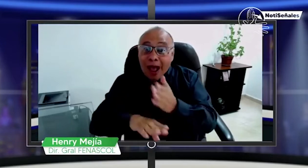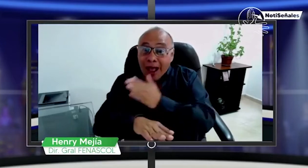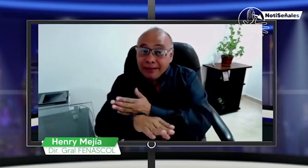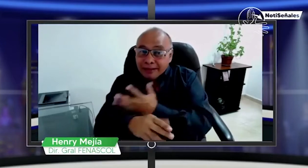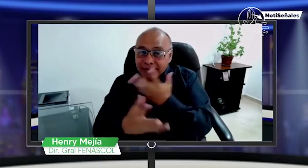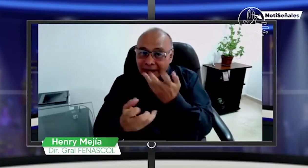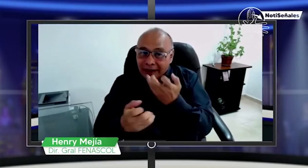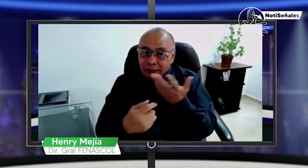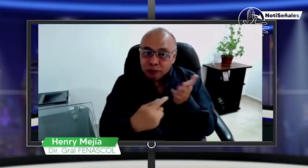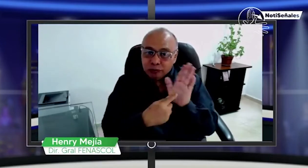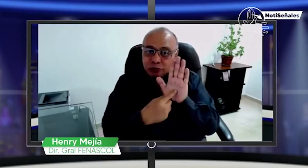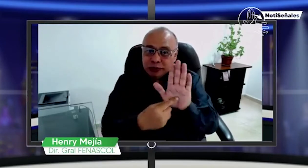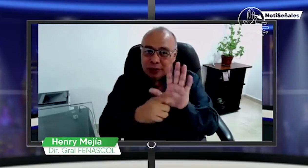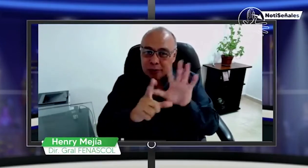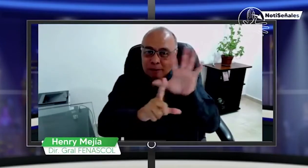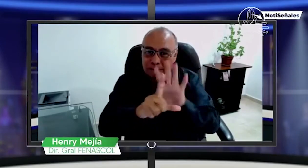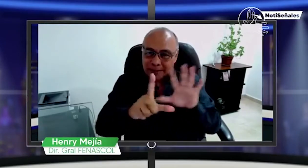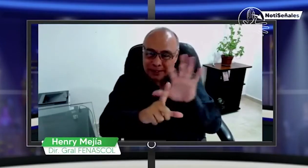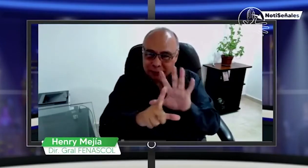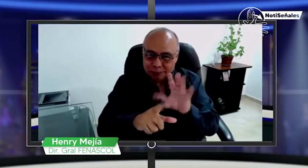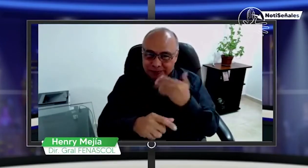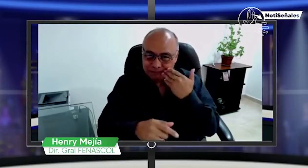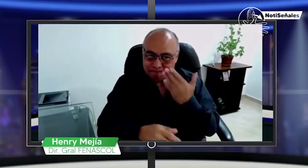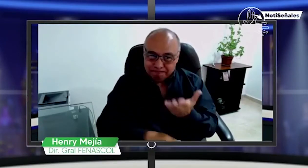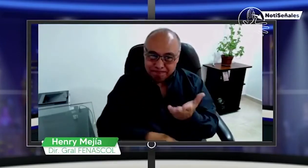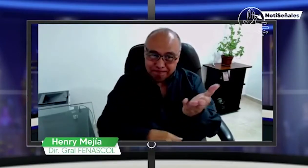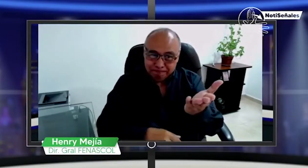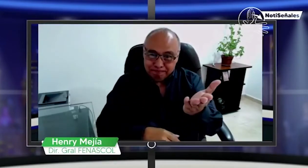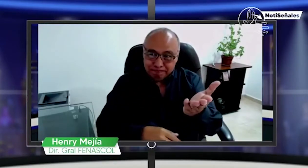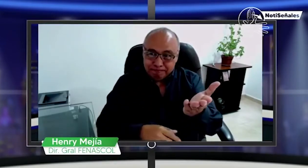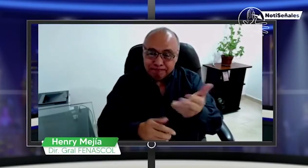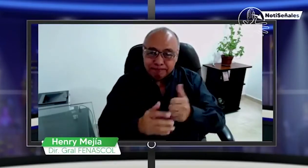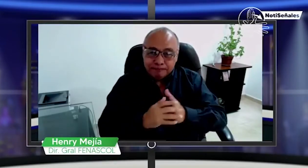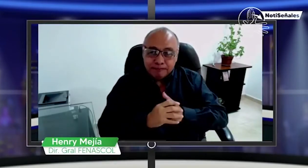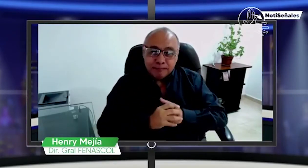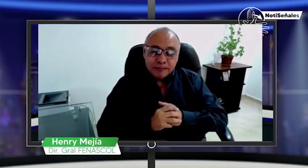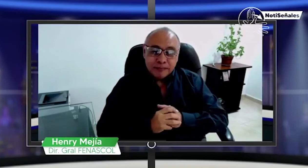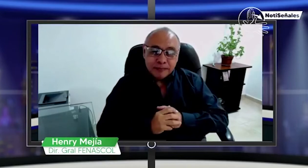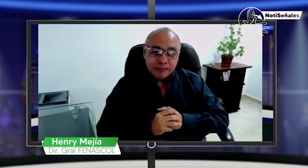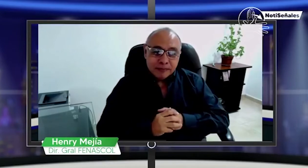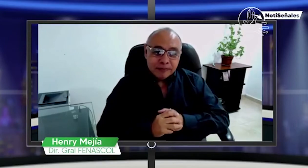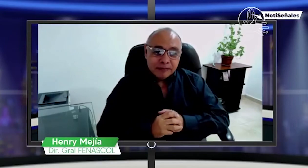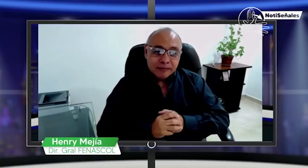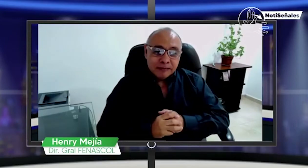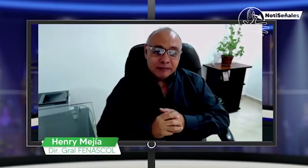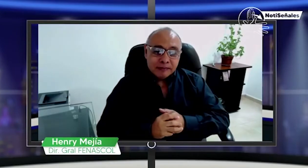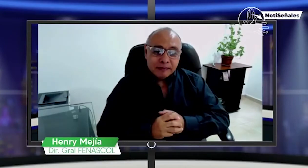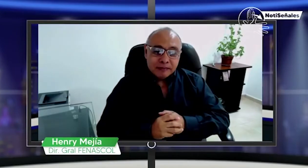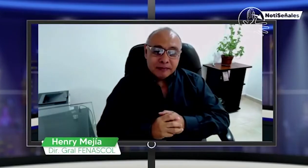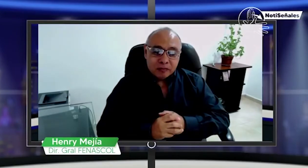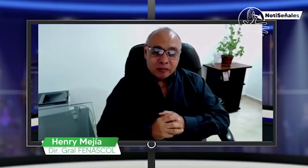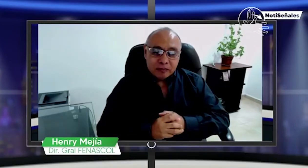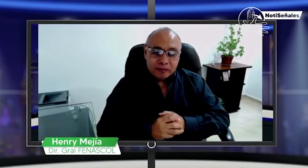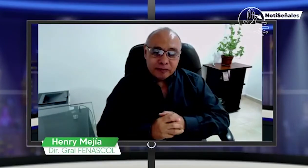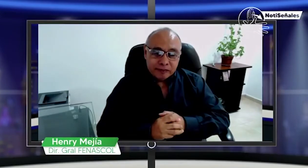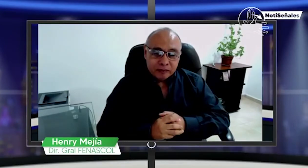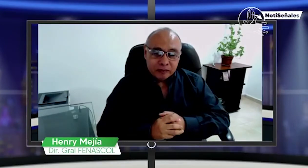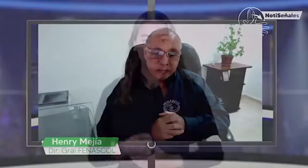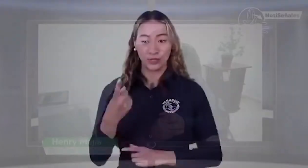Tenemos una empresa, una invitada de una empresa accesible. Sin embargo, vamos a ver el video sobre la campaña. En el